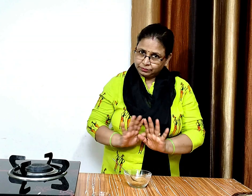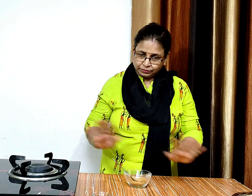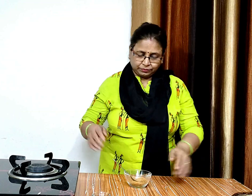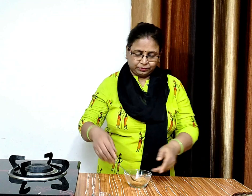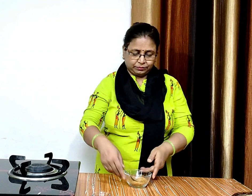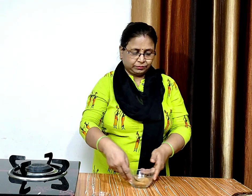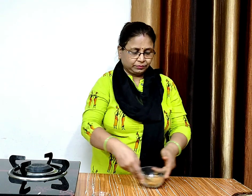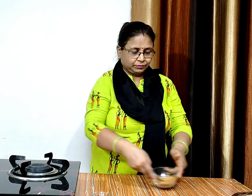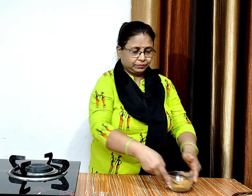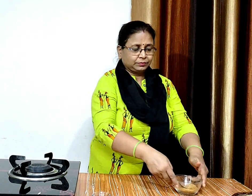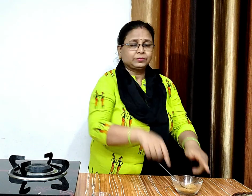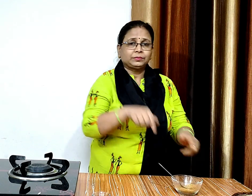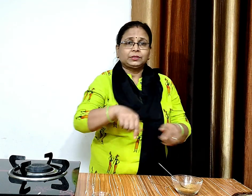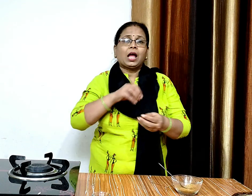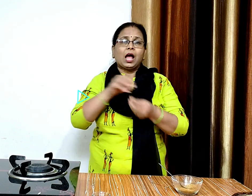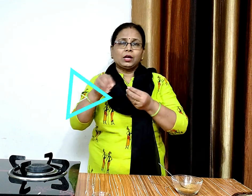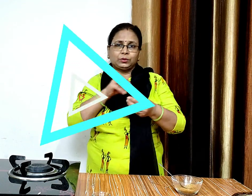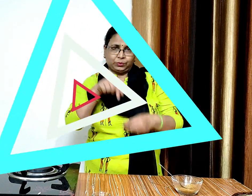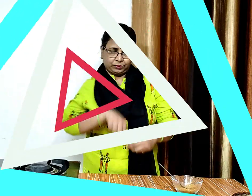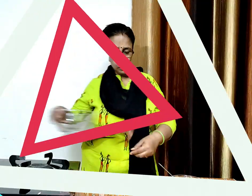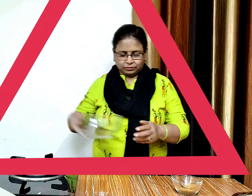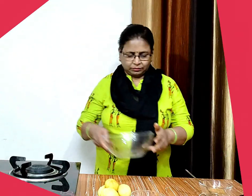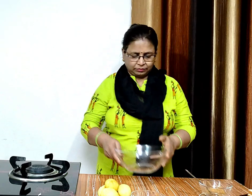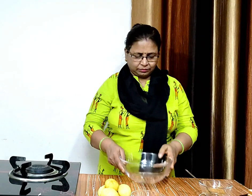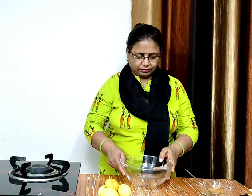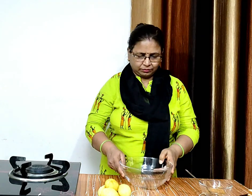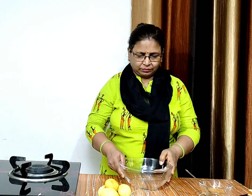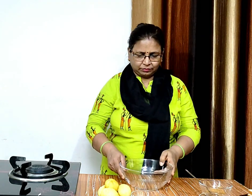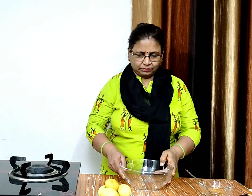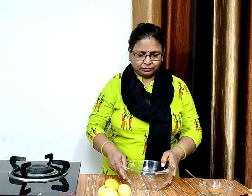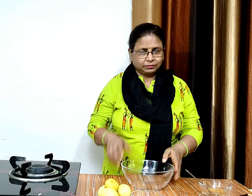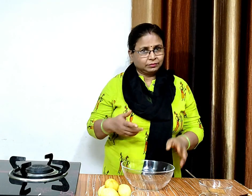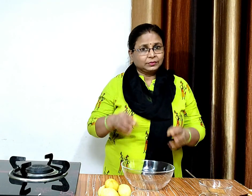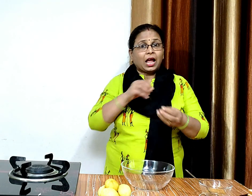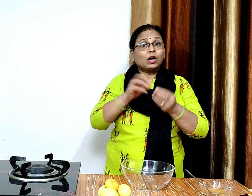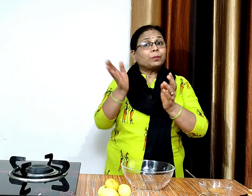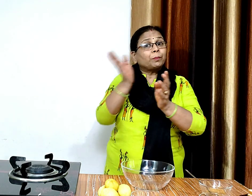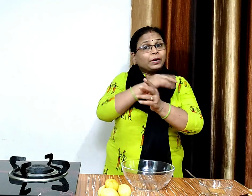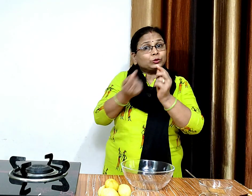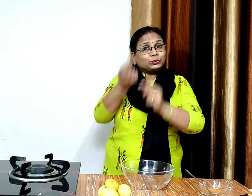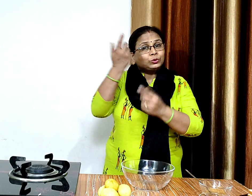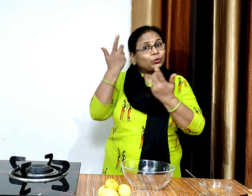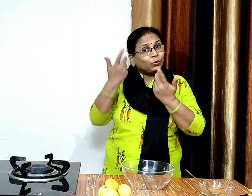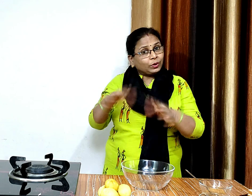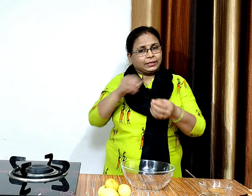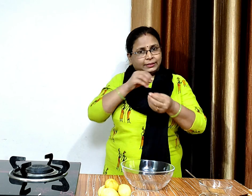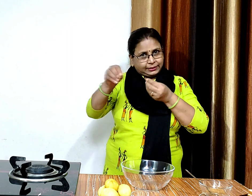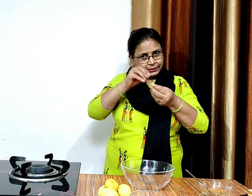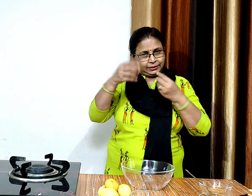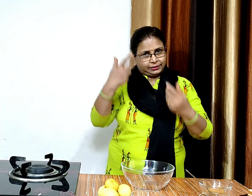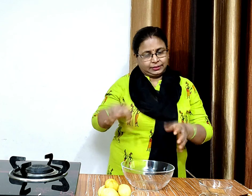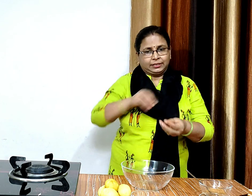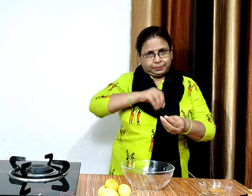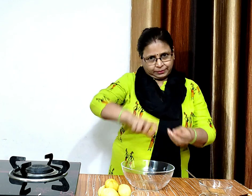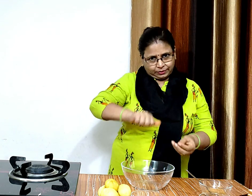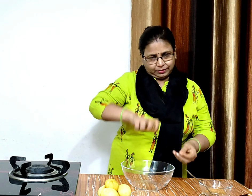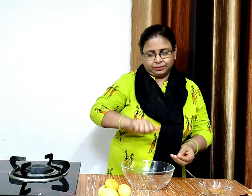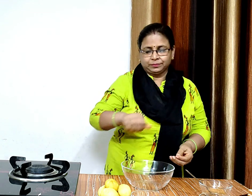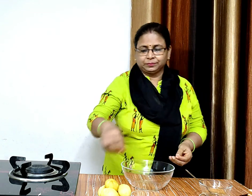फ्रेंगी मसाला बन गया है अब हम फिलिंग बनाएंगे इसके लिए चार से पाउडर लेंगे जिन्हें हमने पहले ही उबाल कर और